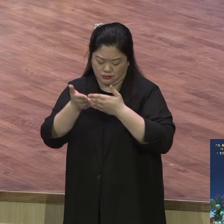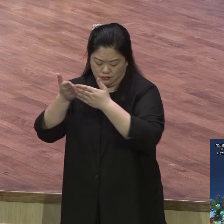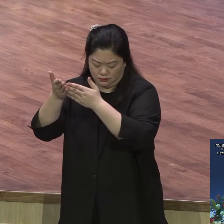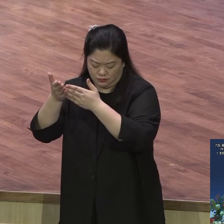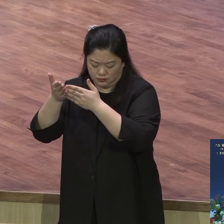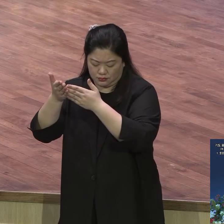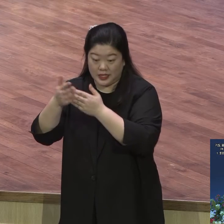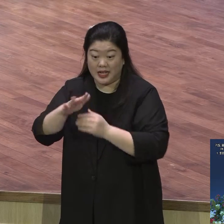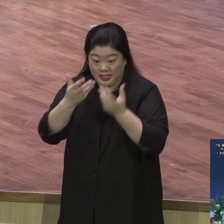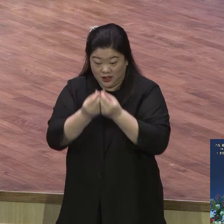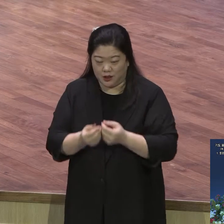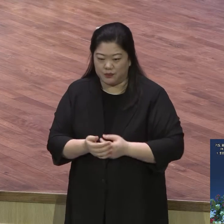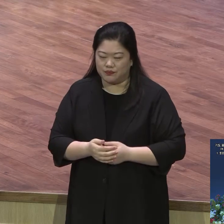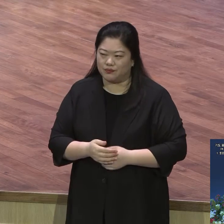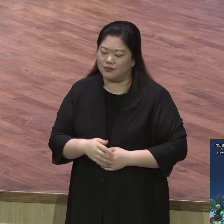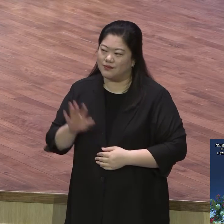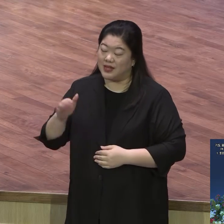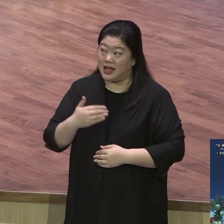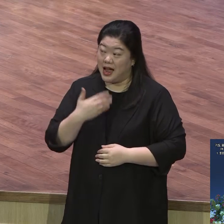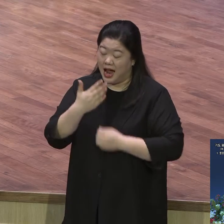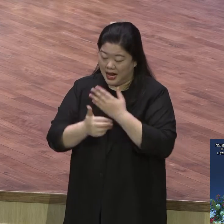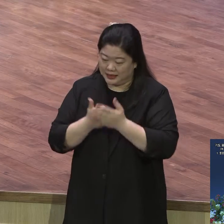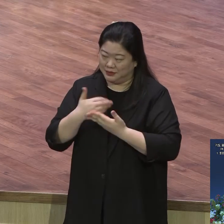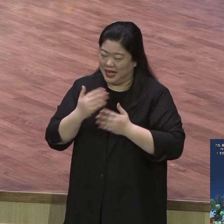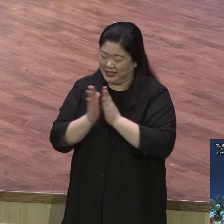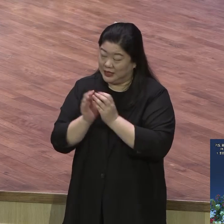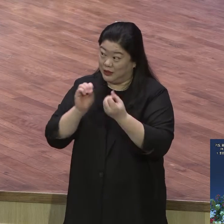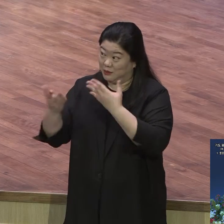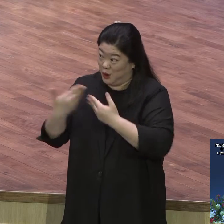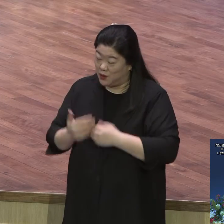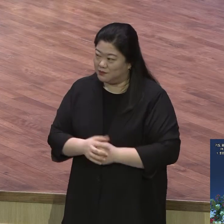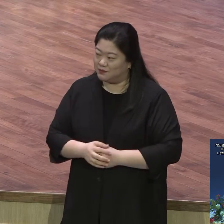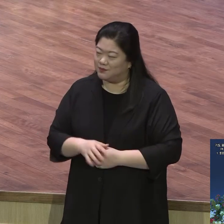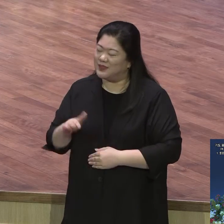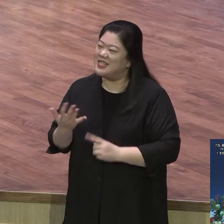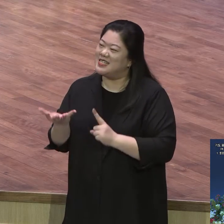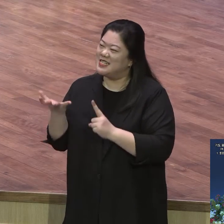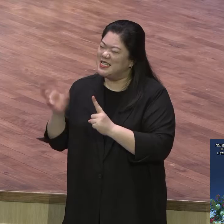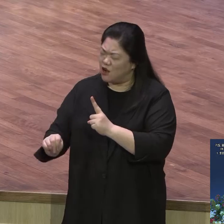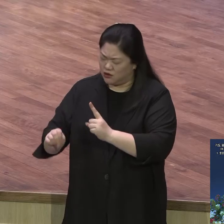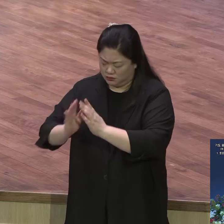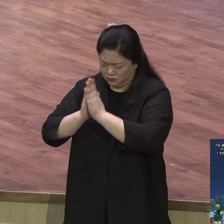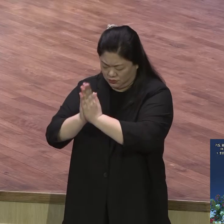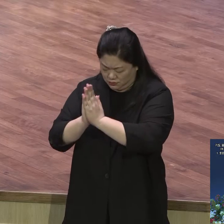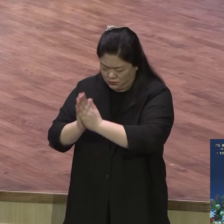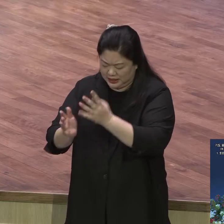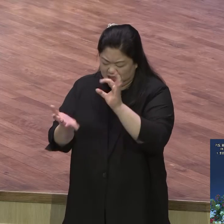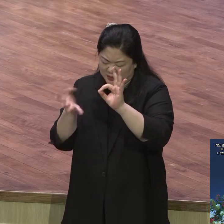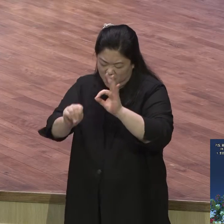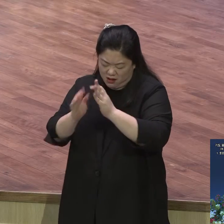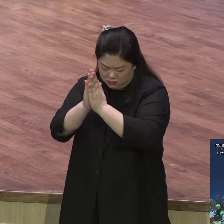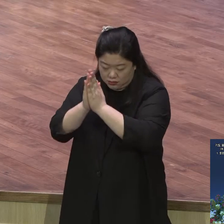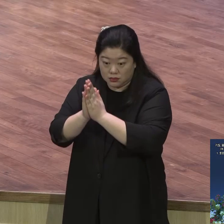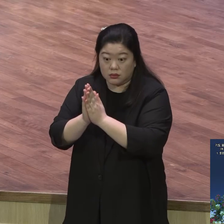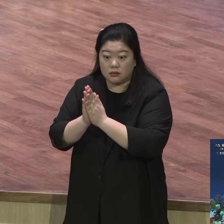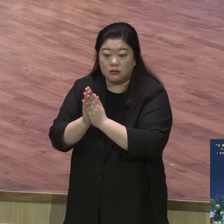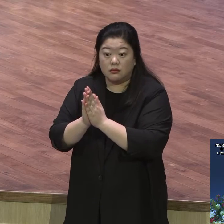돈 1억을 10억을 주시옵 주시옵 이 관리도를 해봐라 주는가 그 주어서 뭐하냐